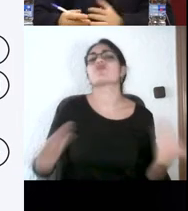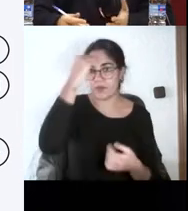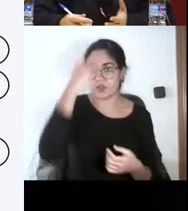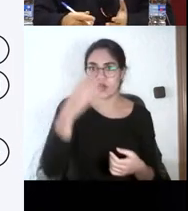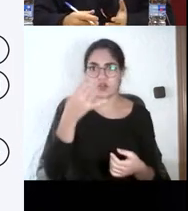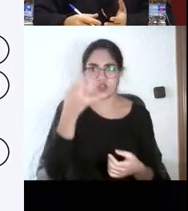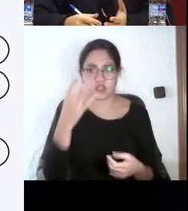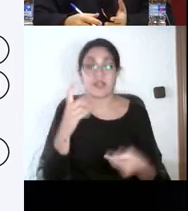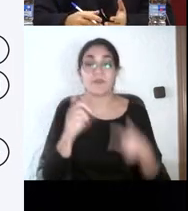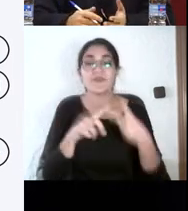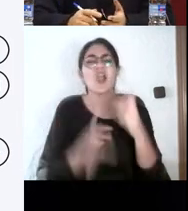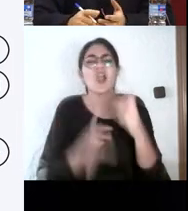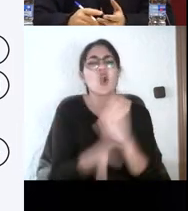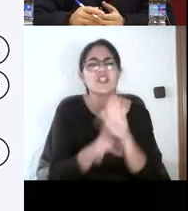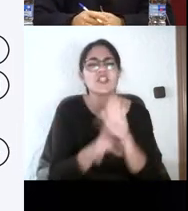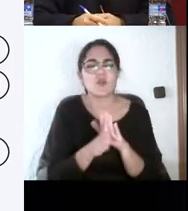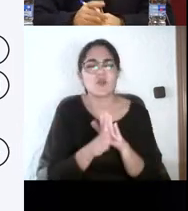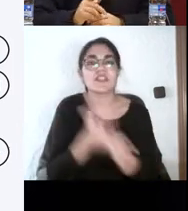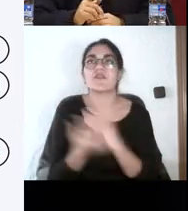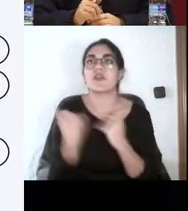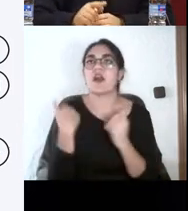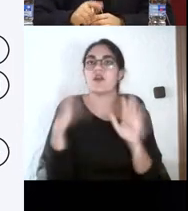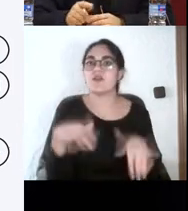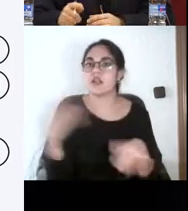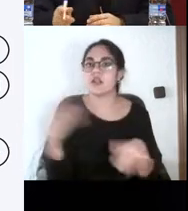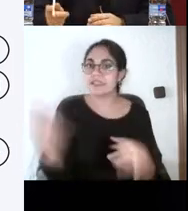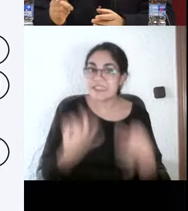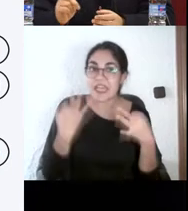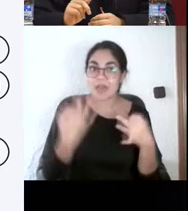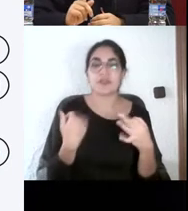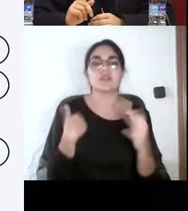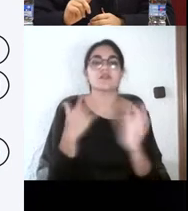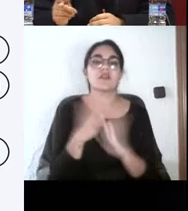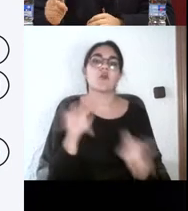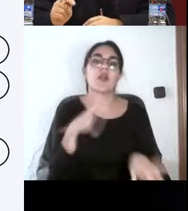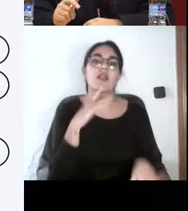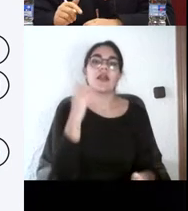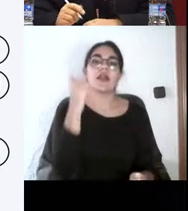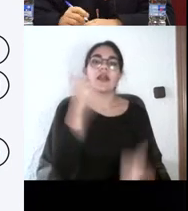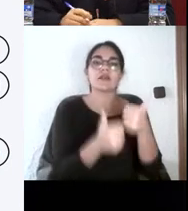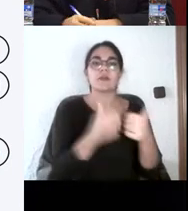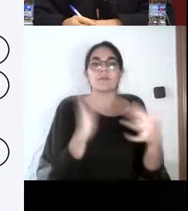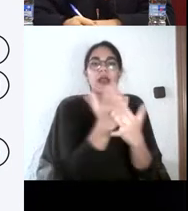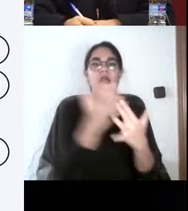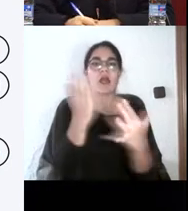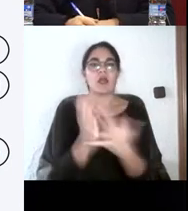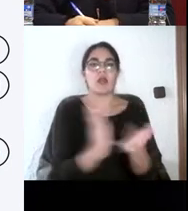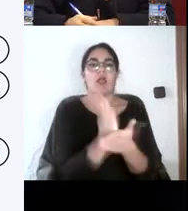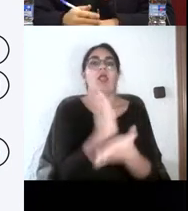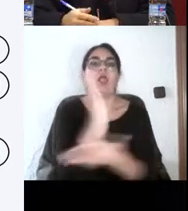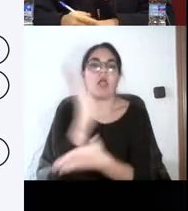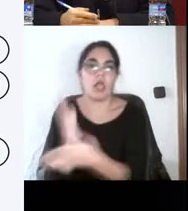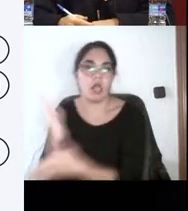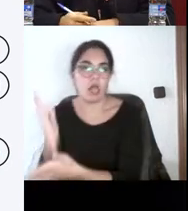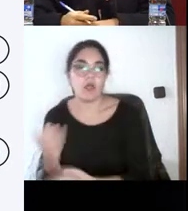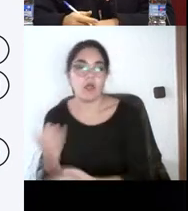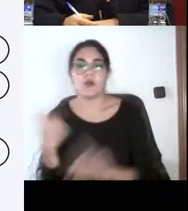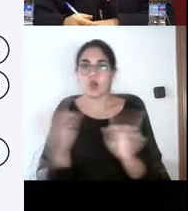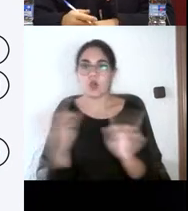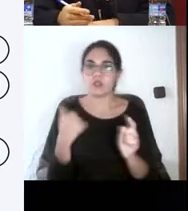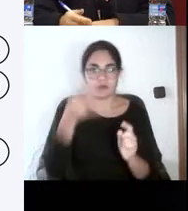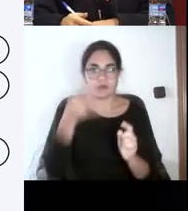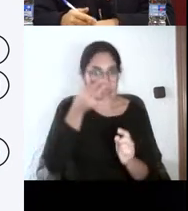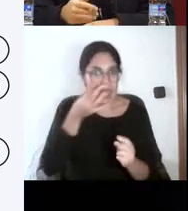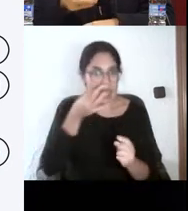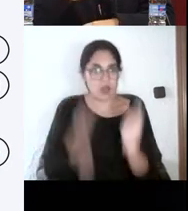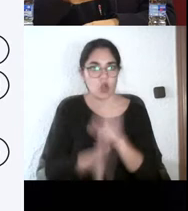olvida. Continua en el sentido de que debe ser no parcializada, que es lo que a veces se entiende por continua, sino continua en el sentido de verdad. Es